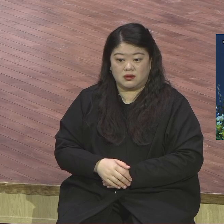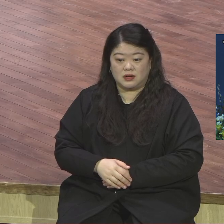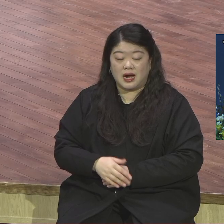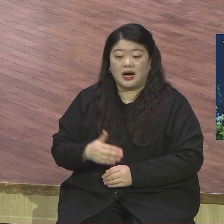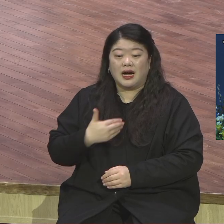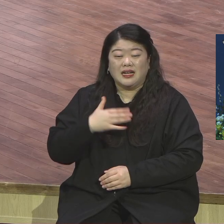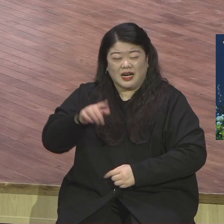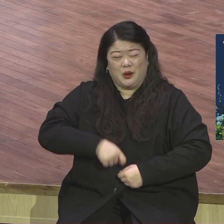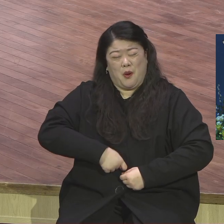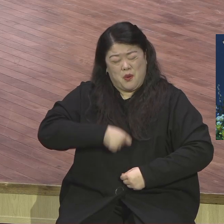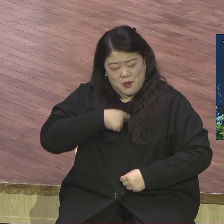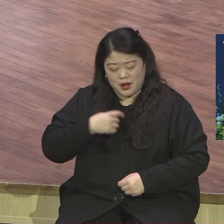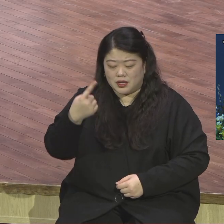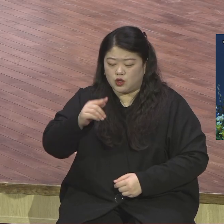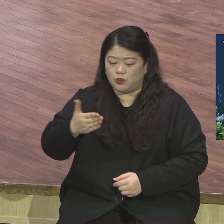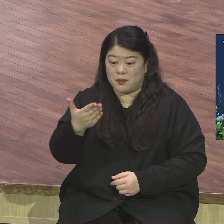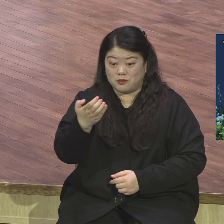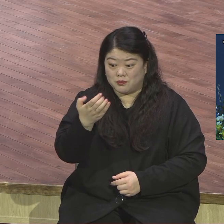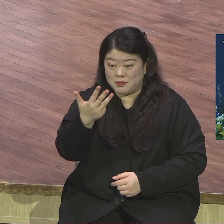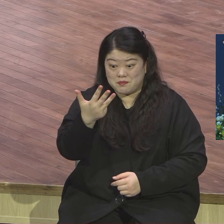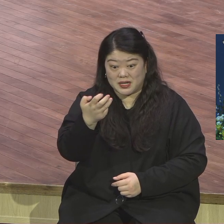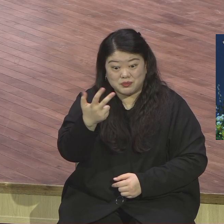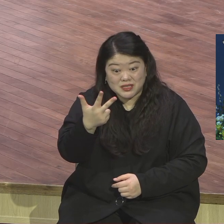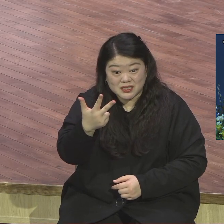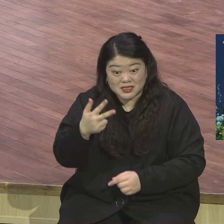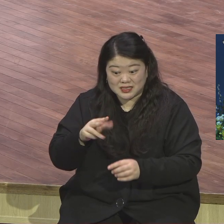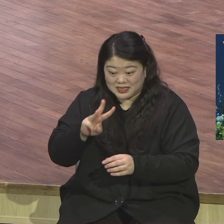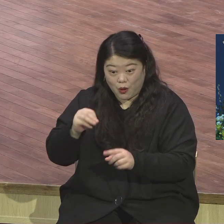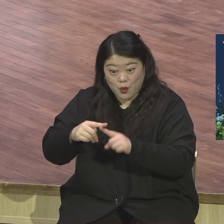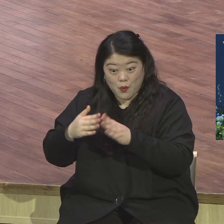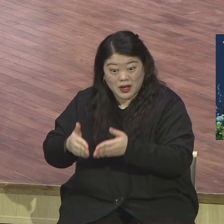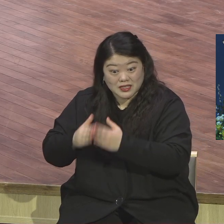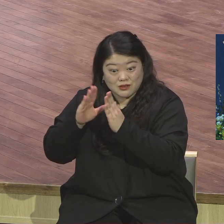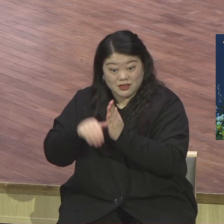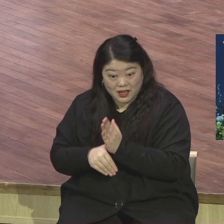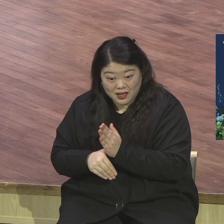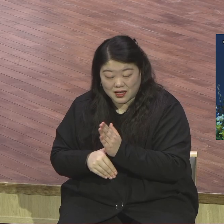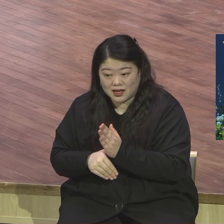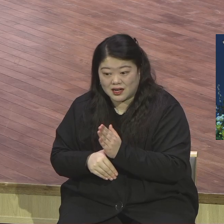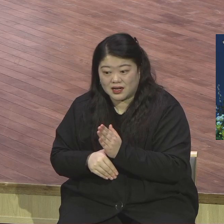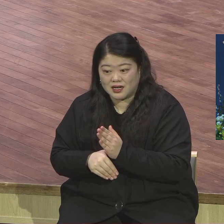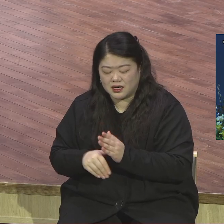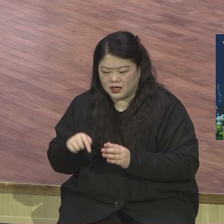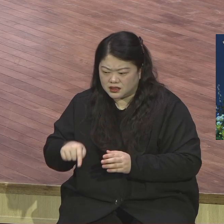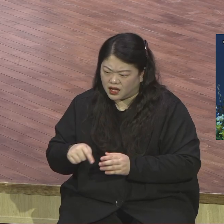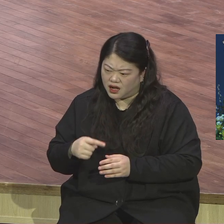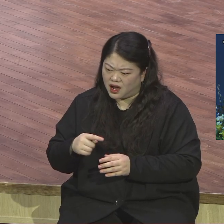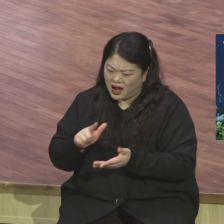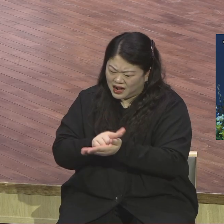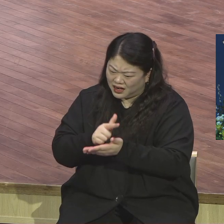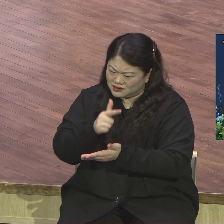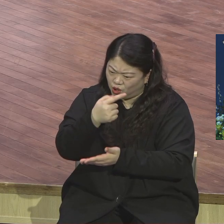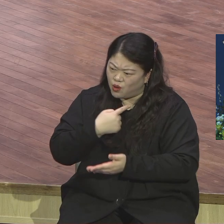교회들이 그리에 우리나라 최고 교회들이 다 있는데 내 같은 무지한 내가